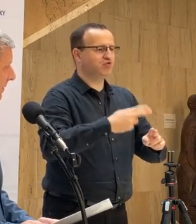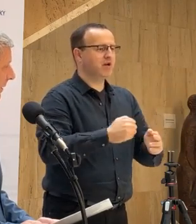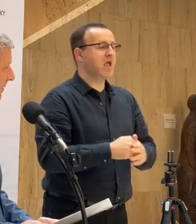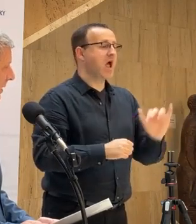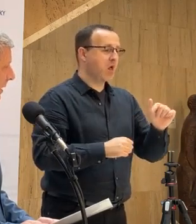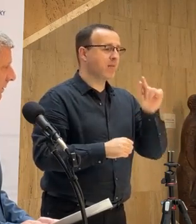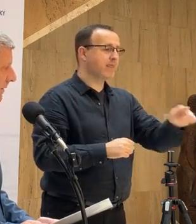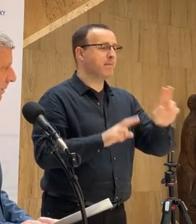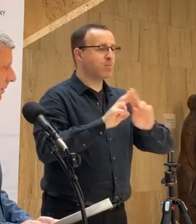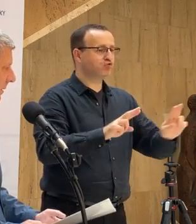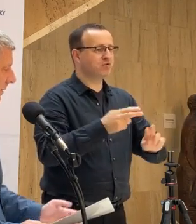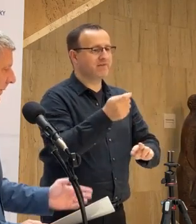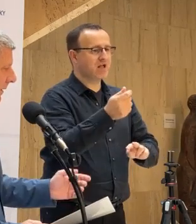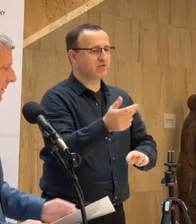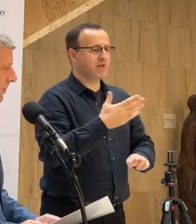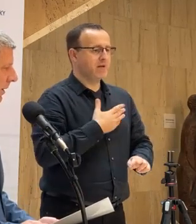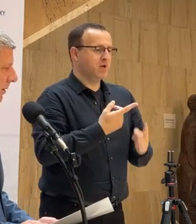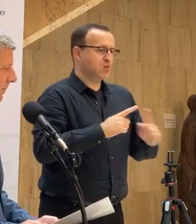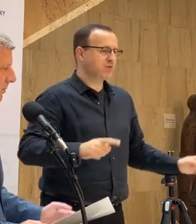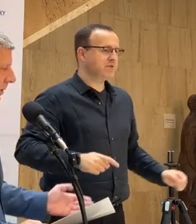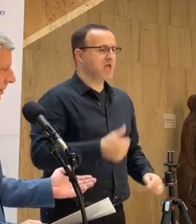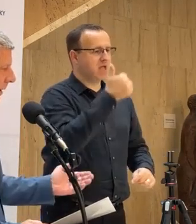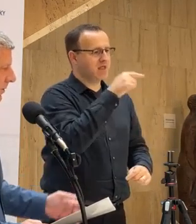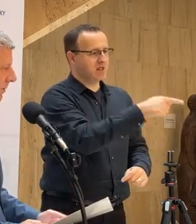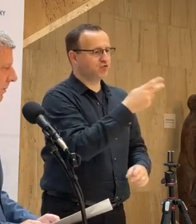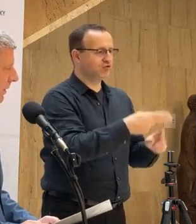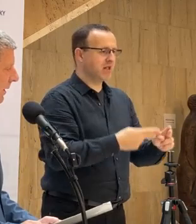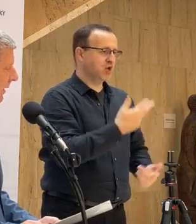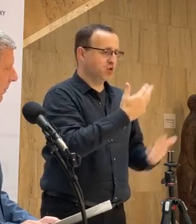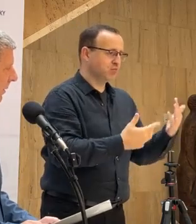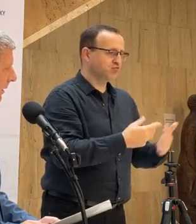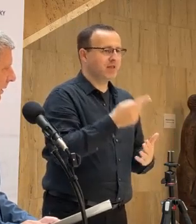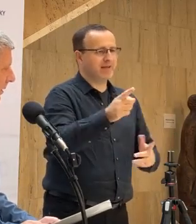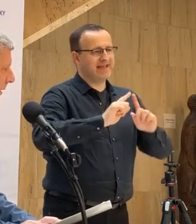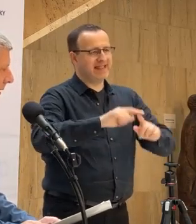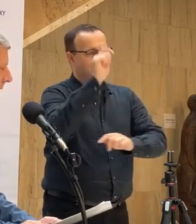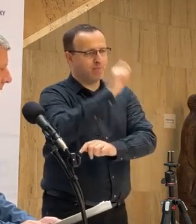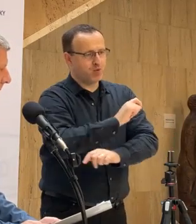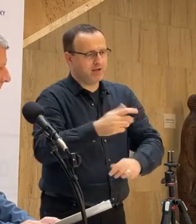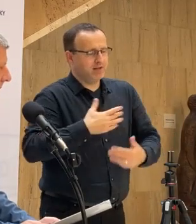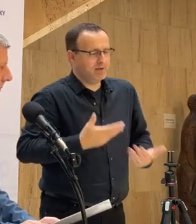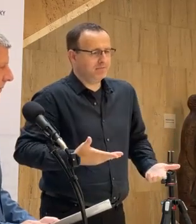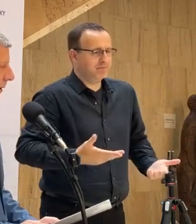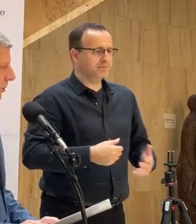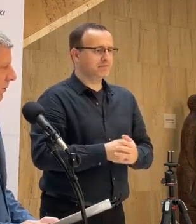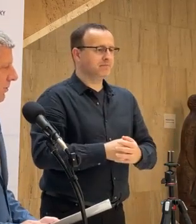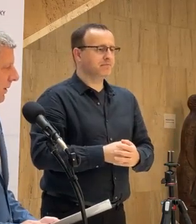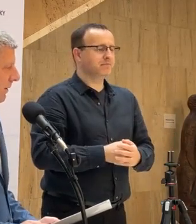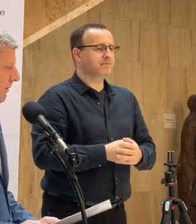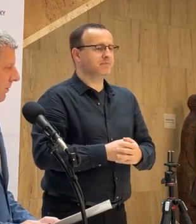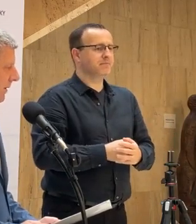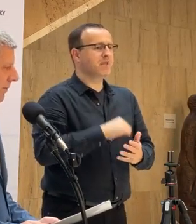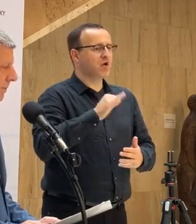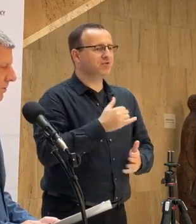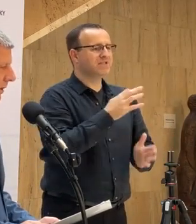tých možností financovania je viacero. Jeden z nich je štátny rozpočet, ďalšie sú iné projekty. Takže vzhľadom k tomu,